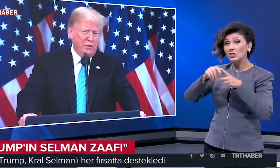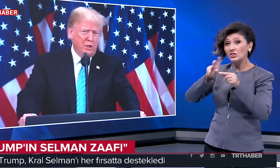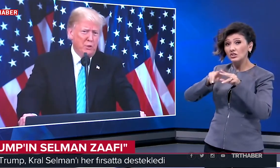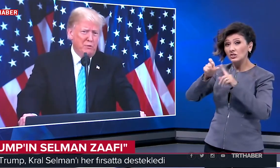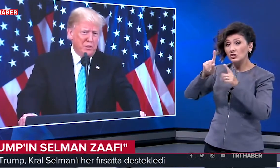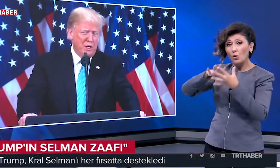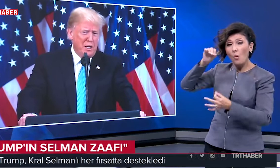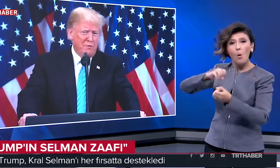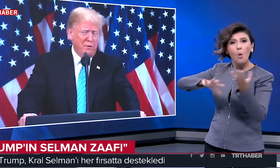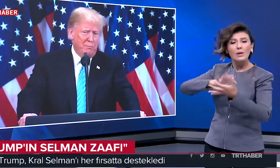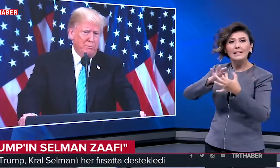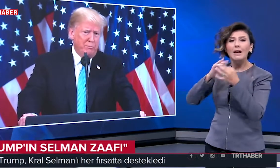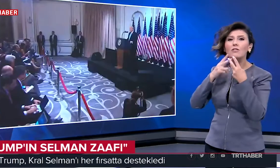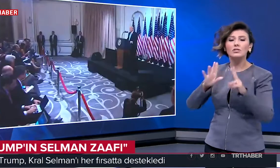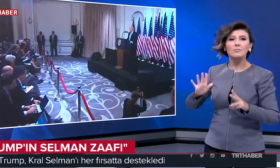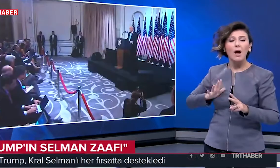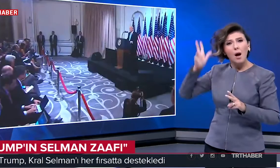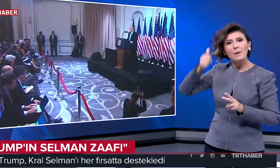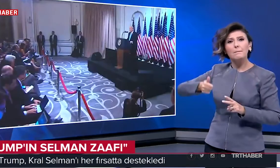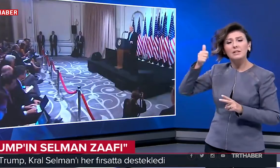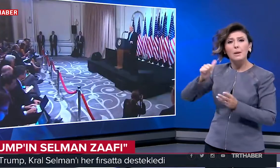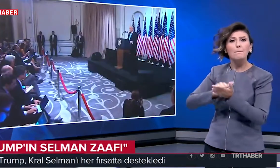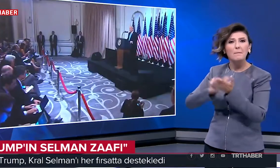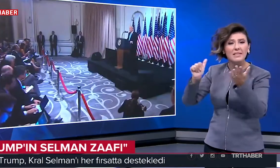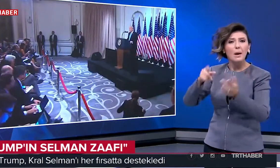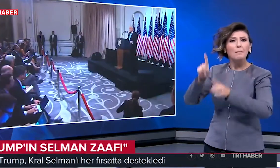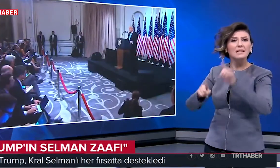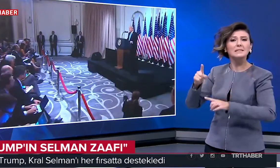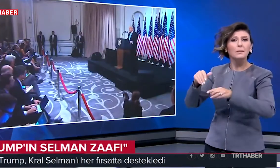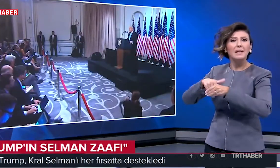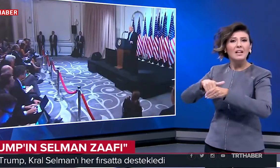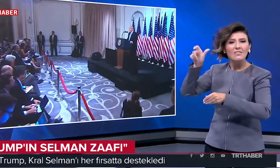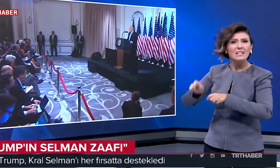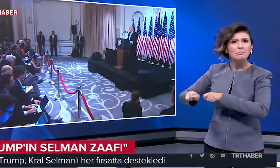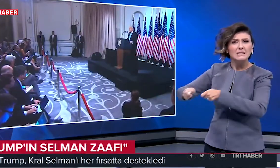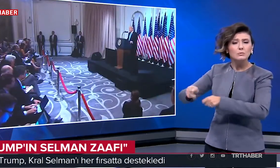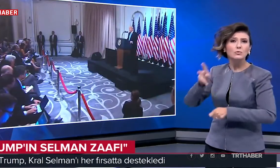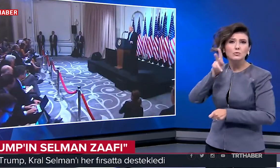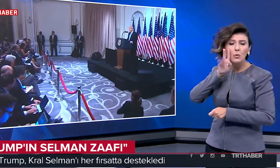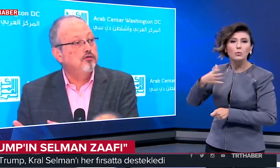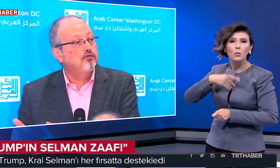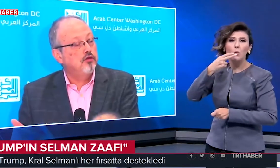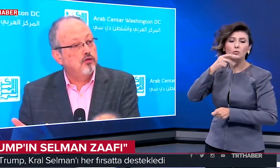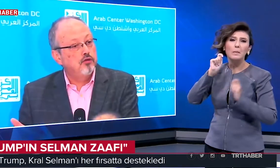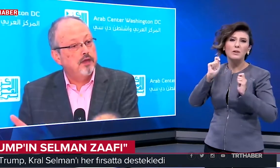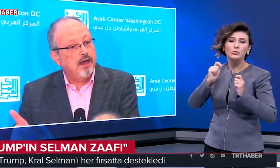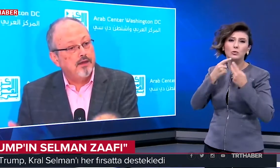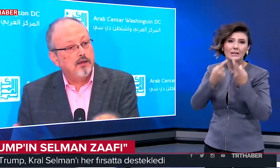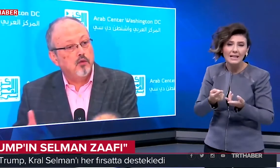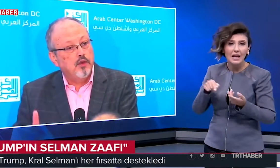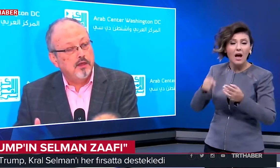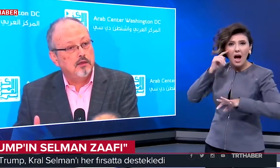açıklaması oldu. Amerikan Başkanı'nın, medyanın ve bazı milletvekillerinin baskısı sonrasında konuşmak zorunda kaldığı vurgulandı.